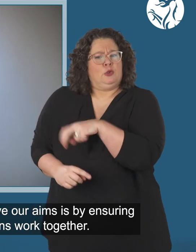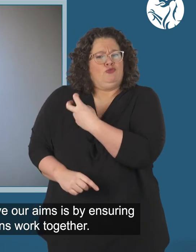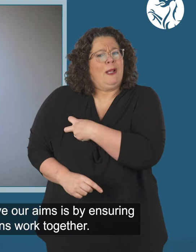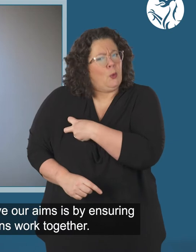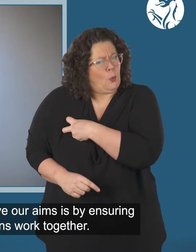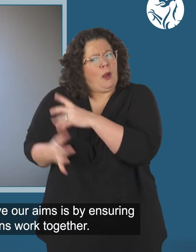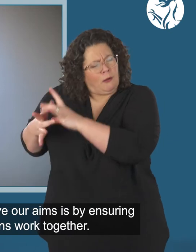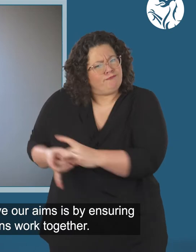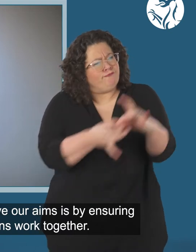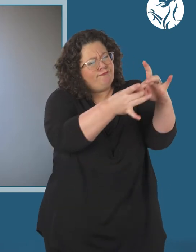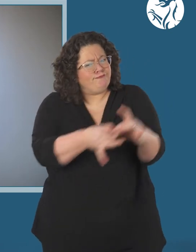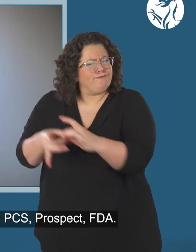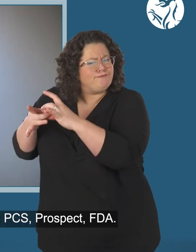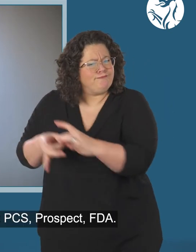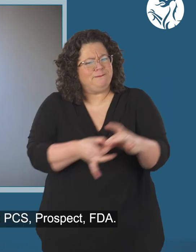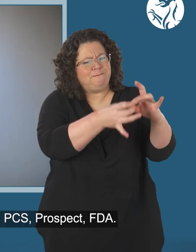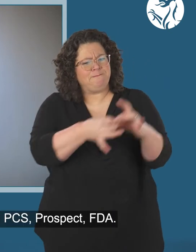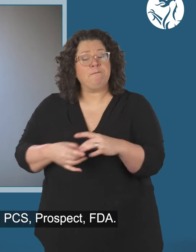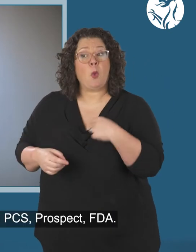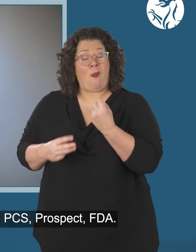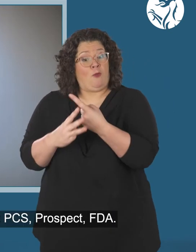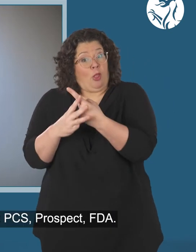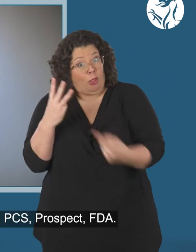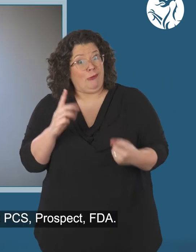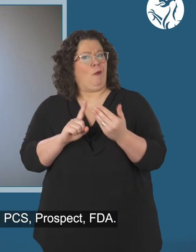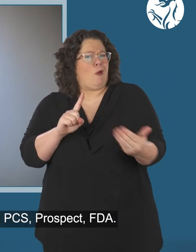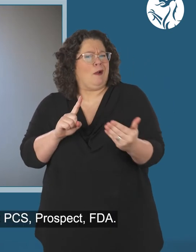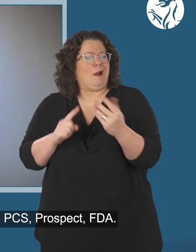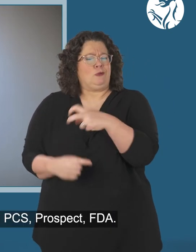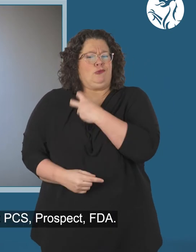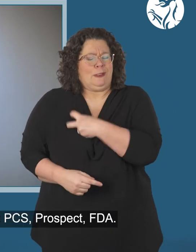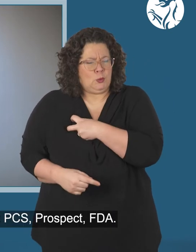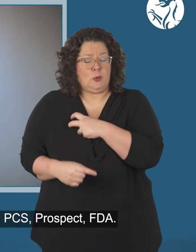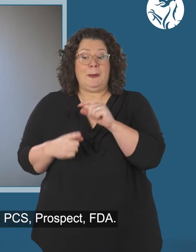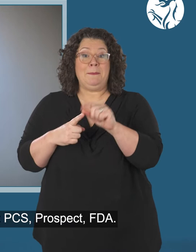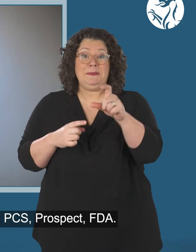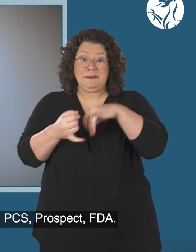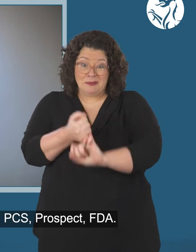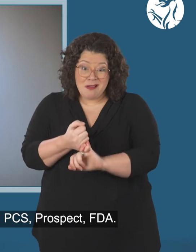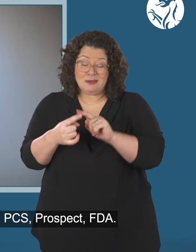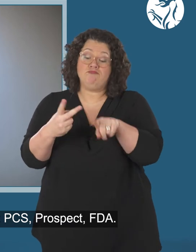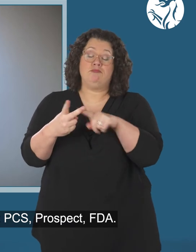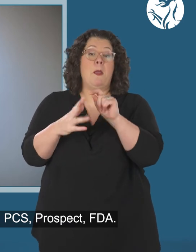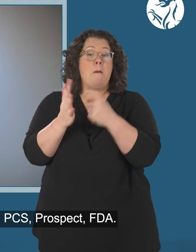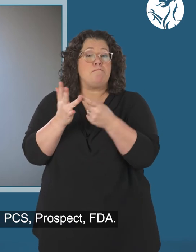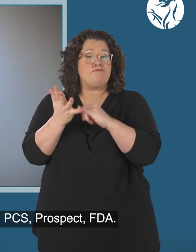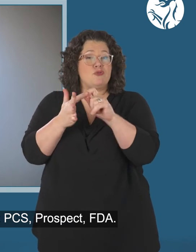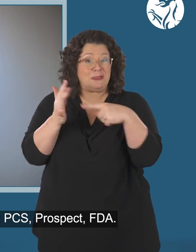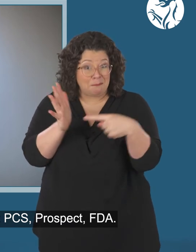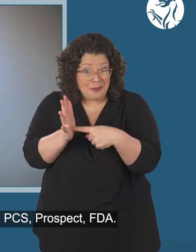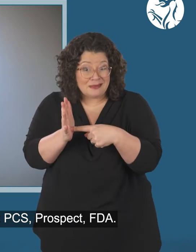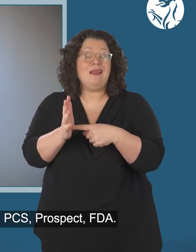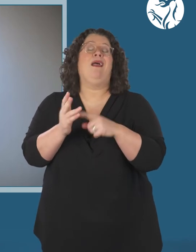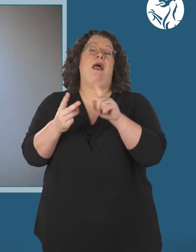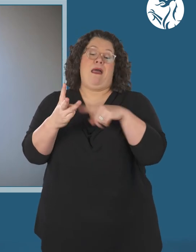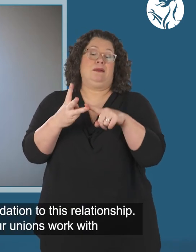yn cydweithio. Ein dri undebau llaffur cydnadbethedig yw PCS, Prospect a FDA.